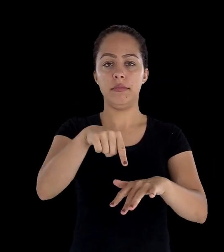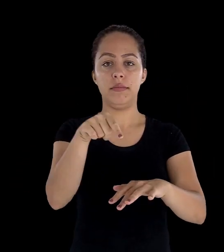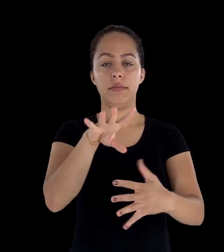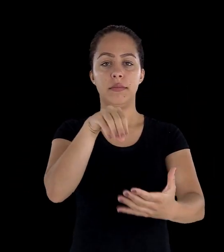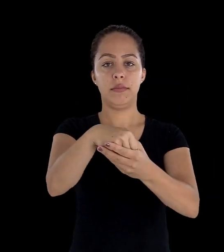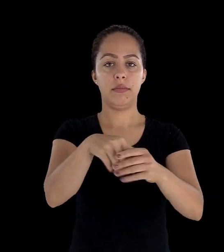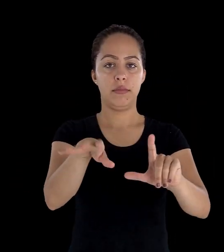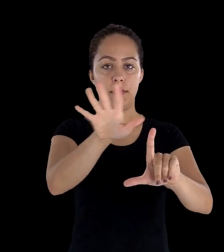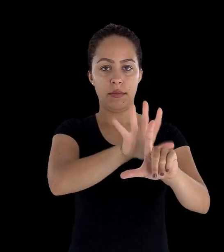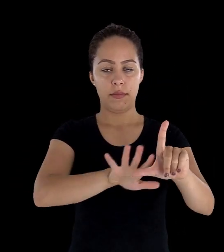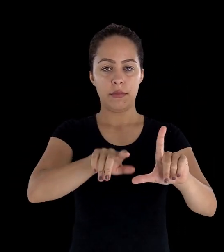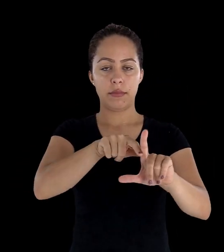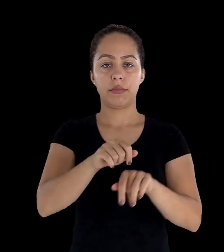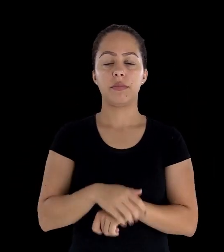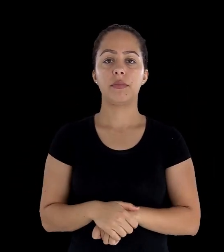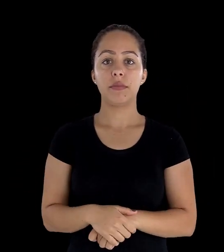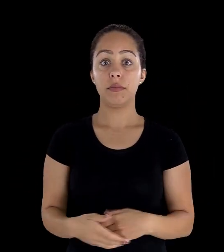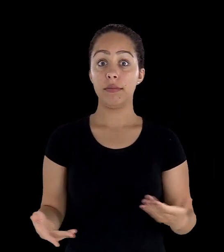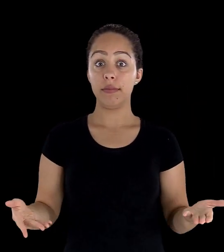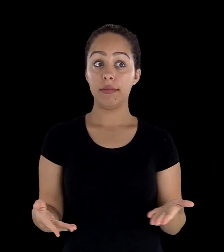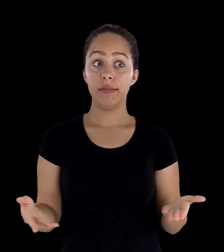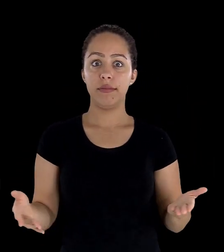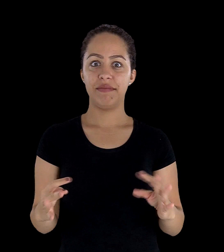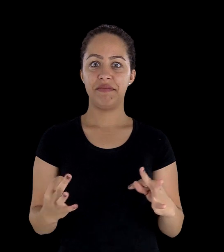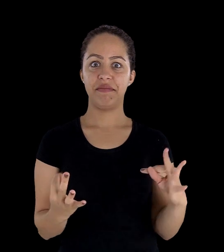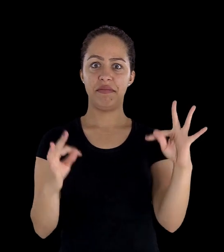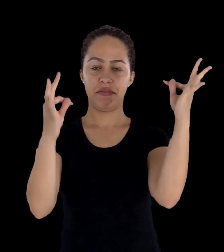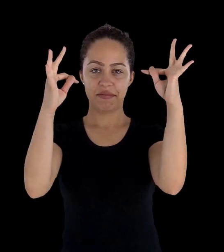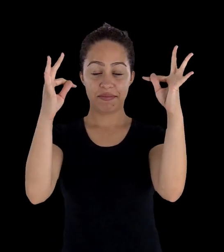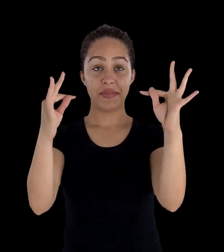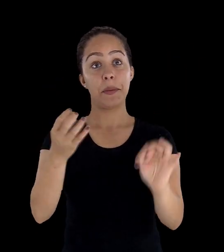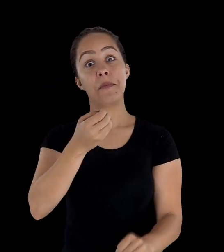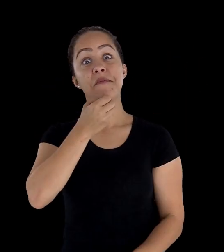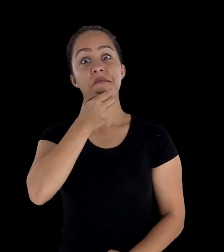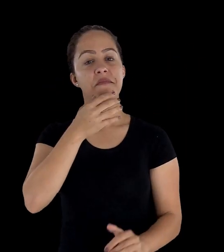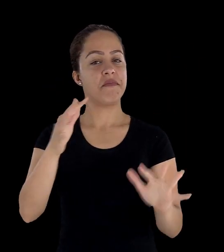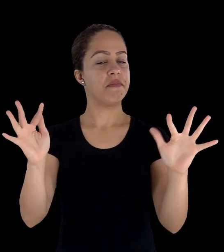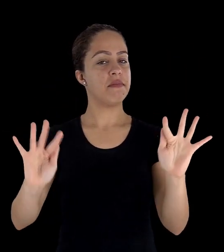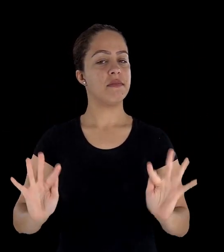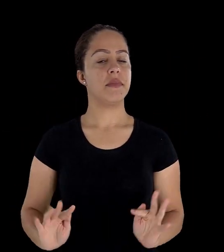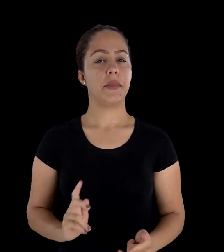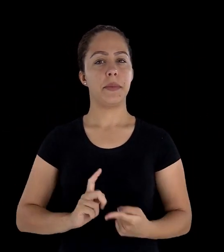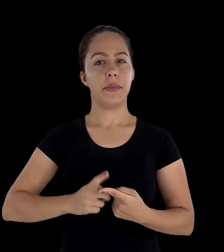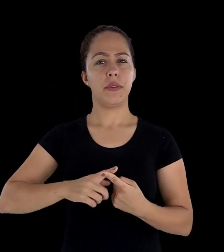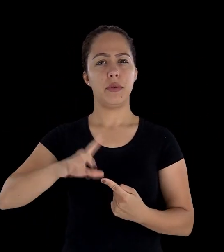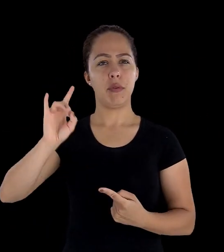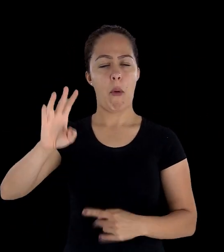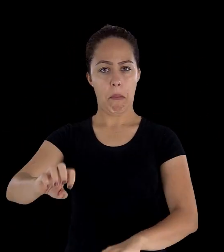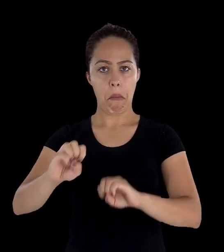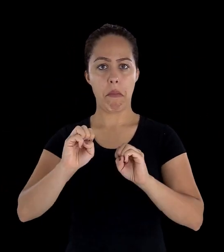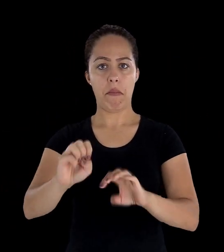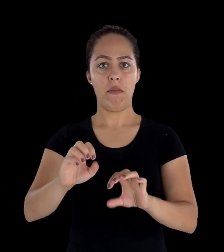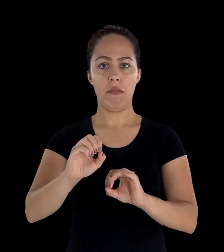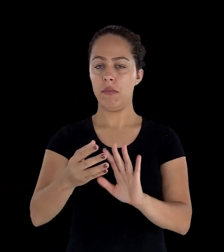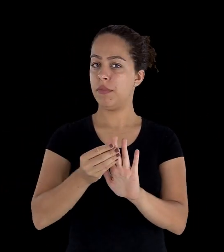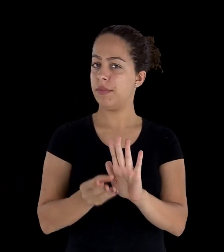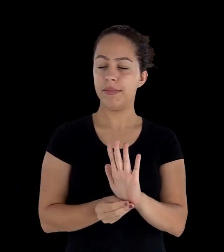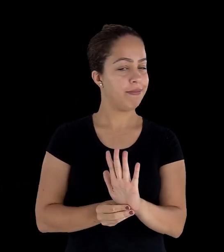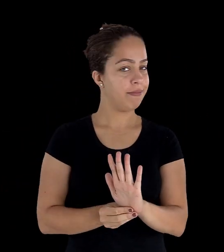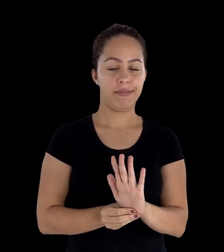metodologias, felizmente, já não são mais baseadas apenas na emissão de conteúdos, mas também na participação e na